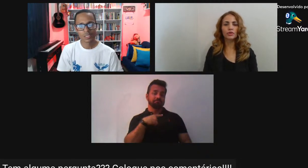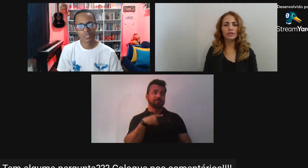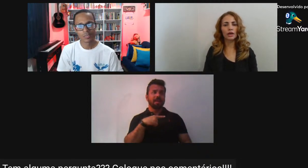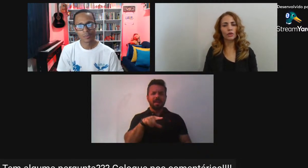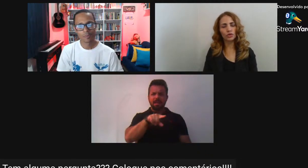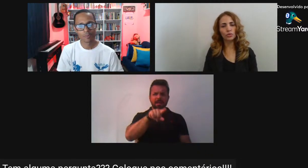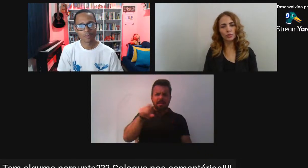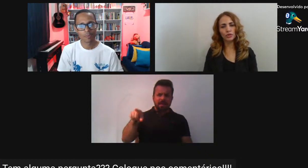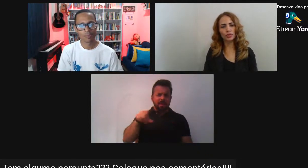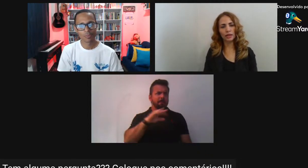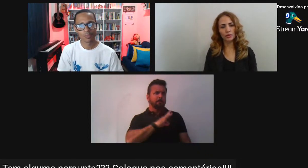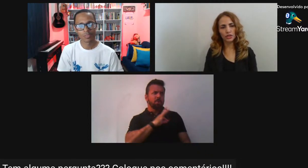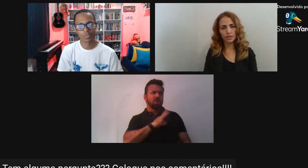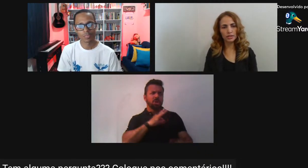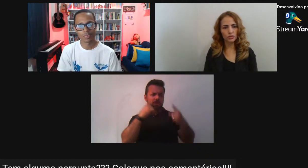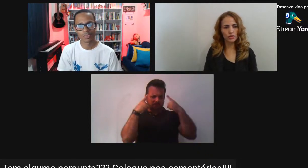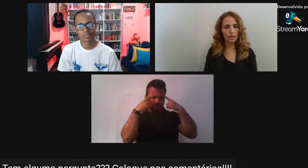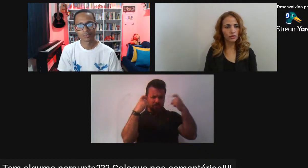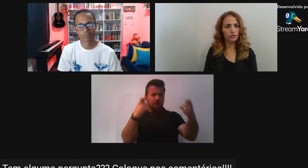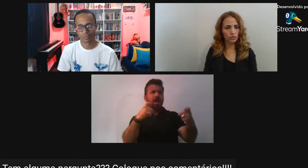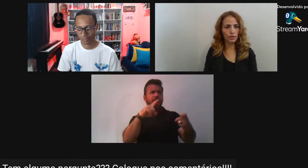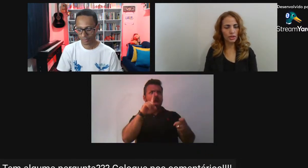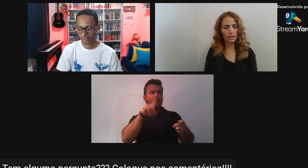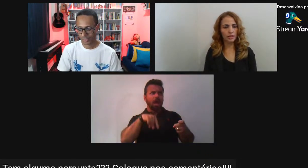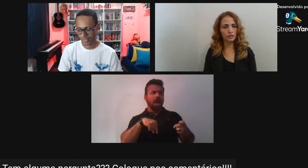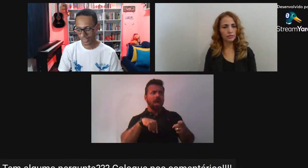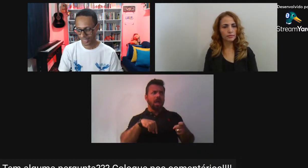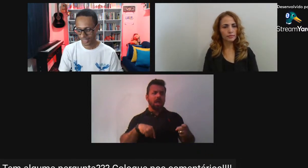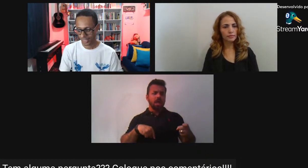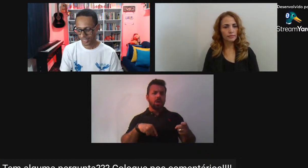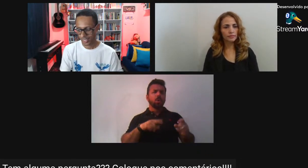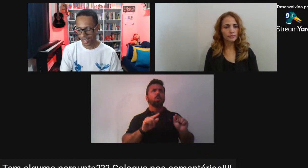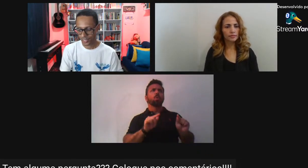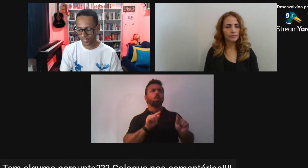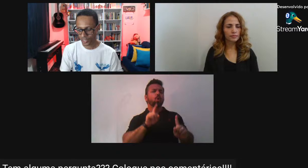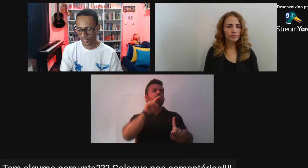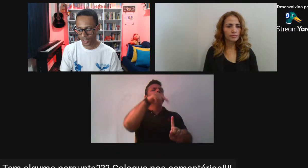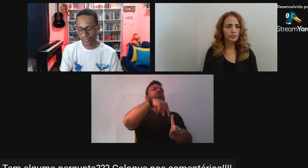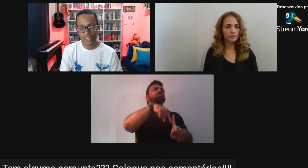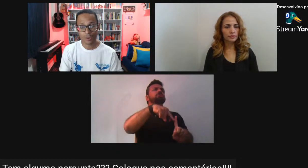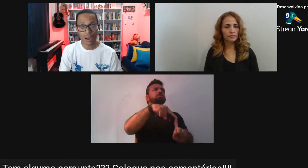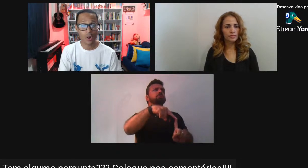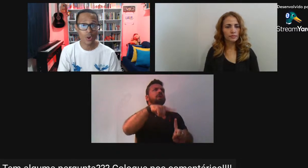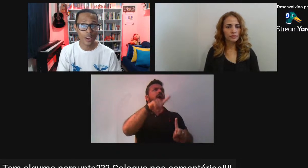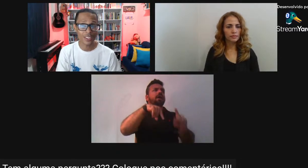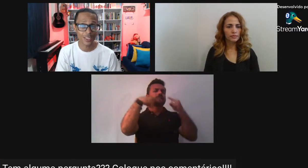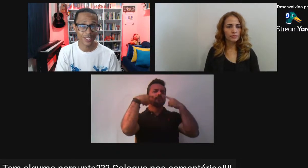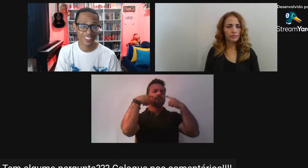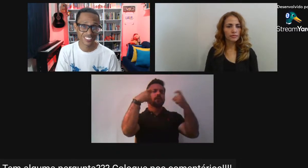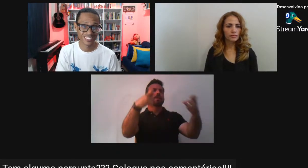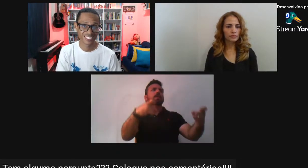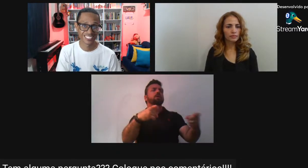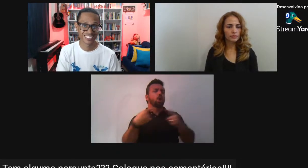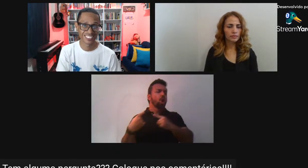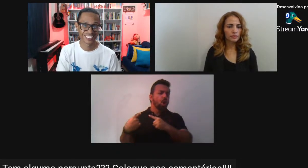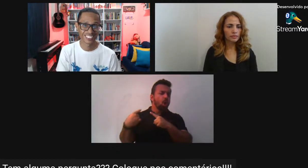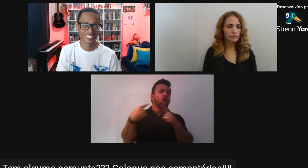violência policial O único propósito dela É impedir a ascensão social Dos marginalizados E essa ascensão Seria uma concorrência